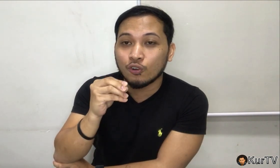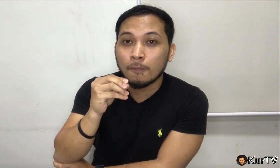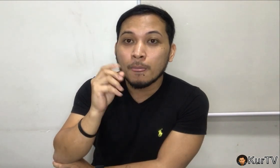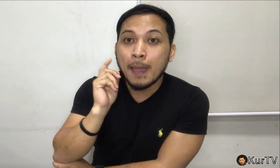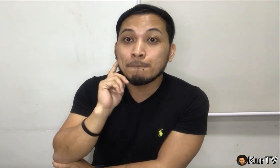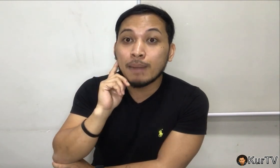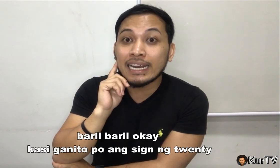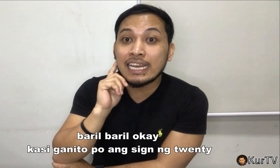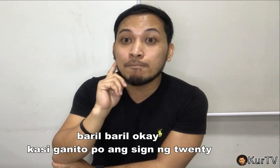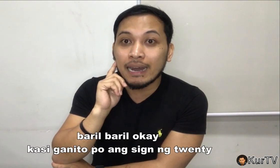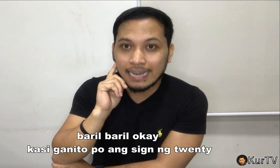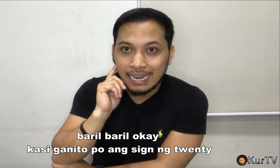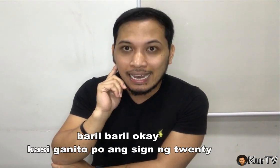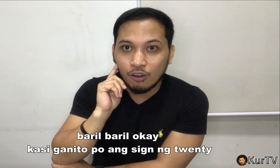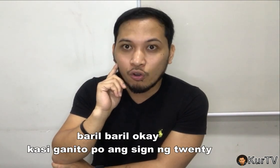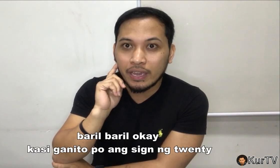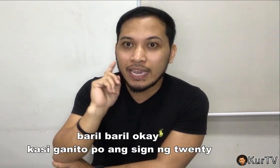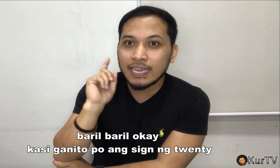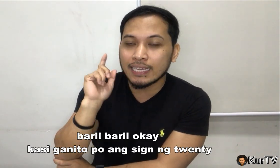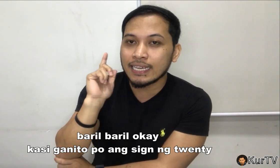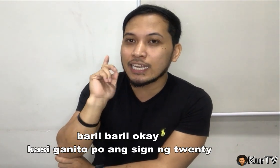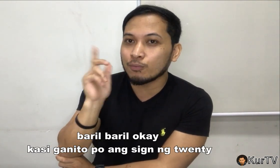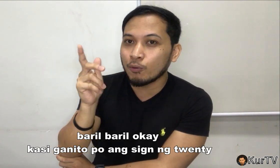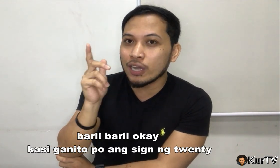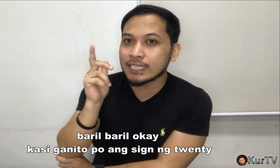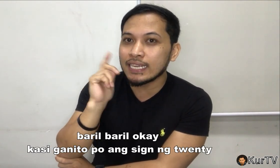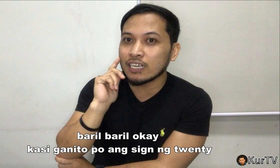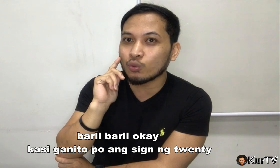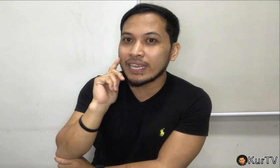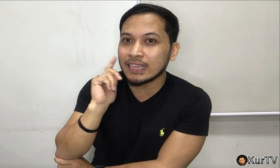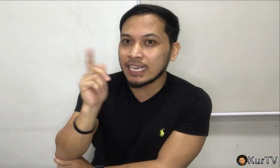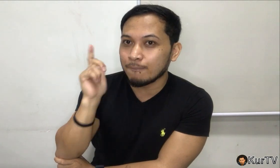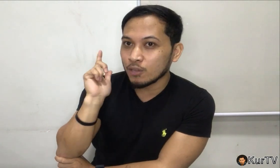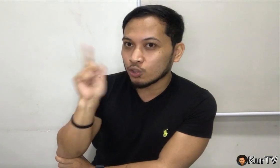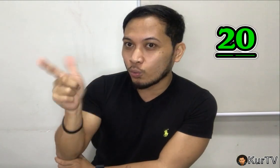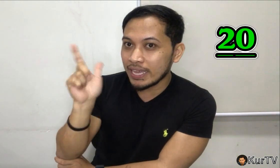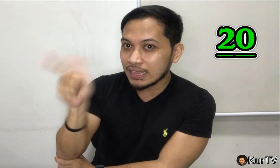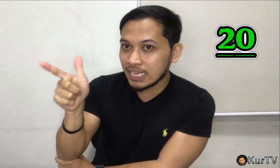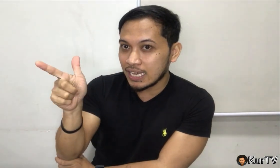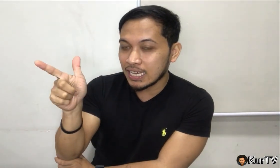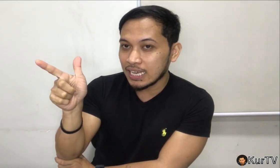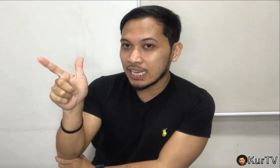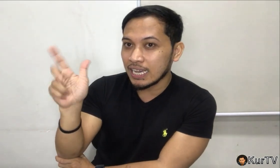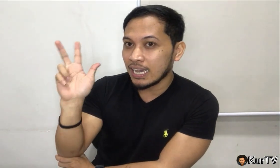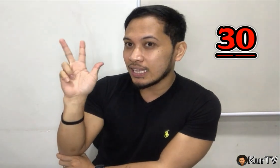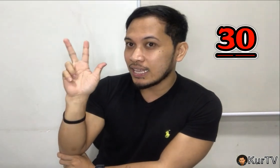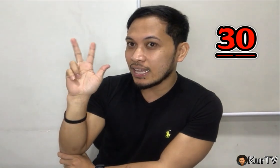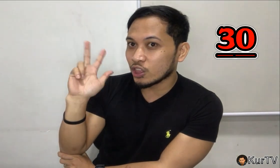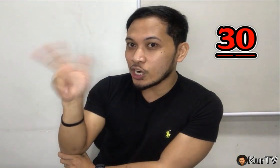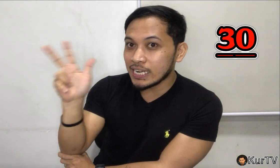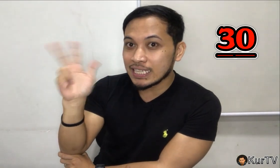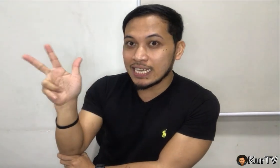nyo, baril-baril. Okay? Kasi ganito po ang sign ng 20. 20. then 30,